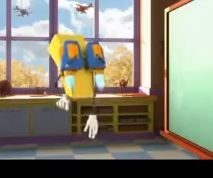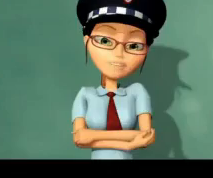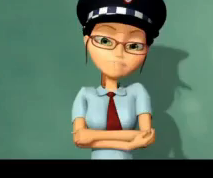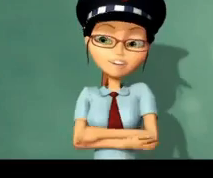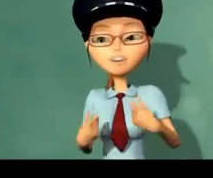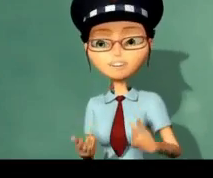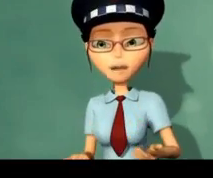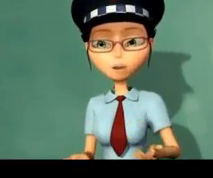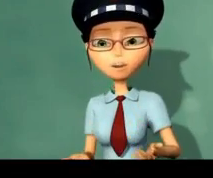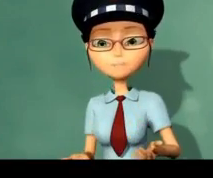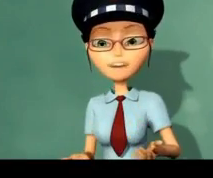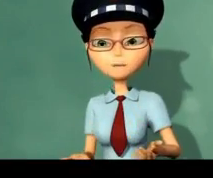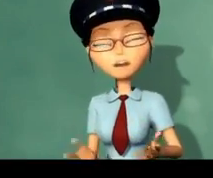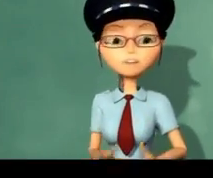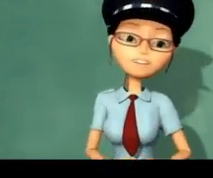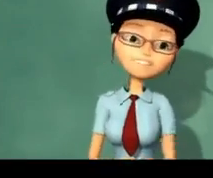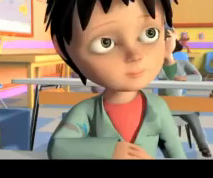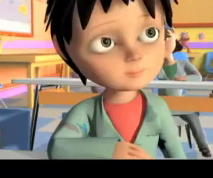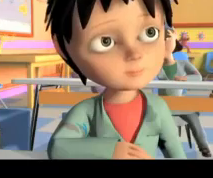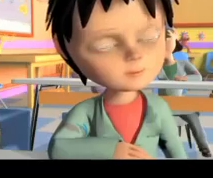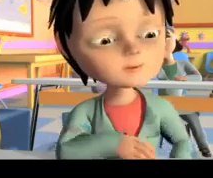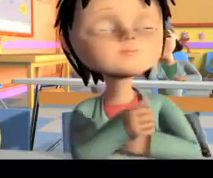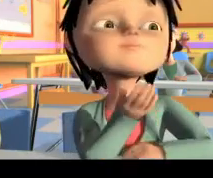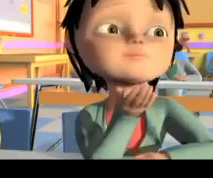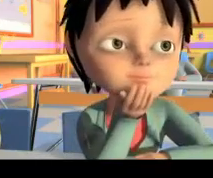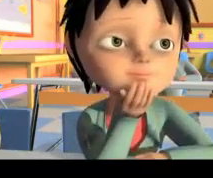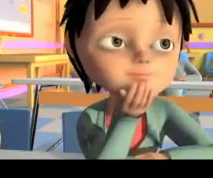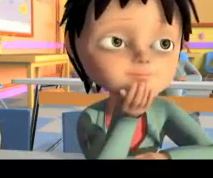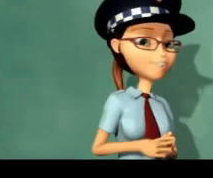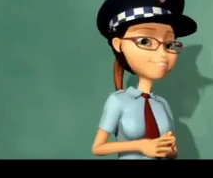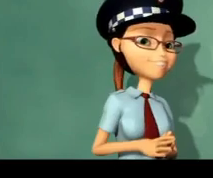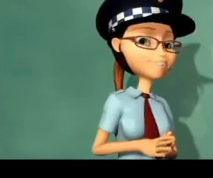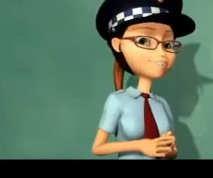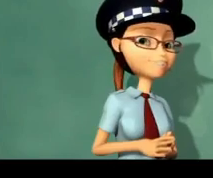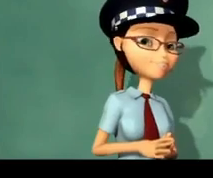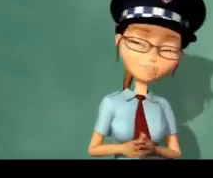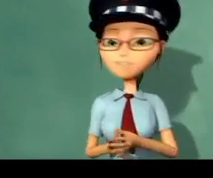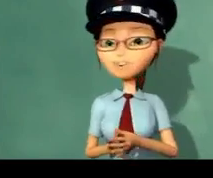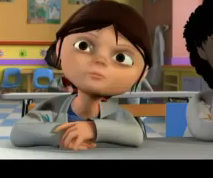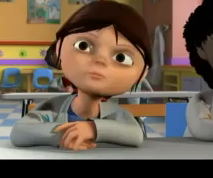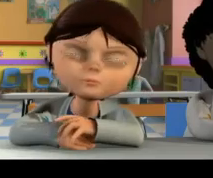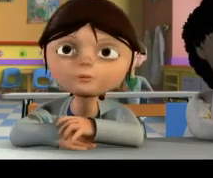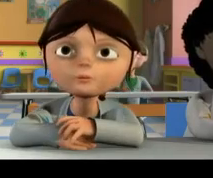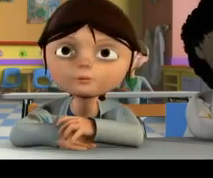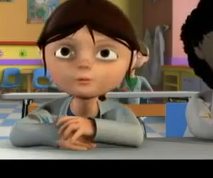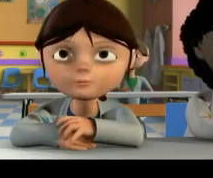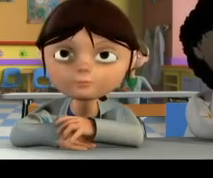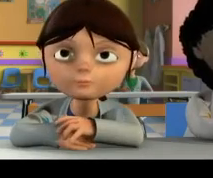En la calle se había producido un socavón y el agente de tráfico estaba allí para evitar que los conductores cayeran en él.